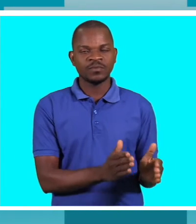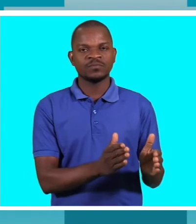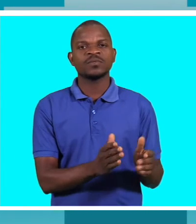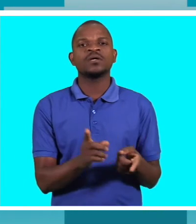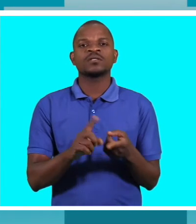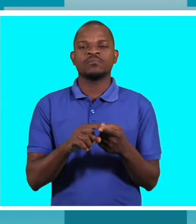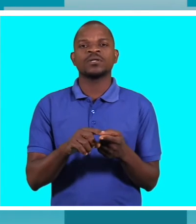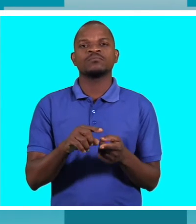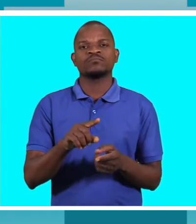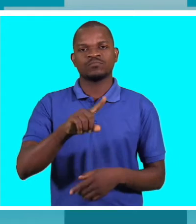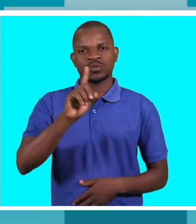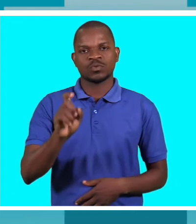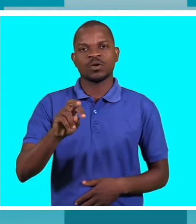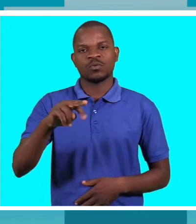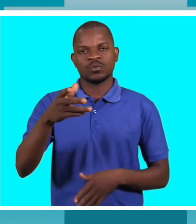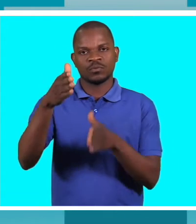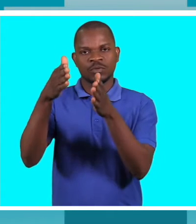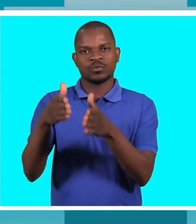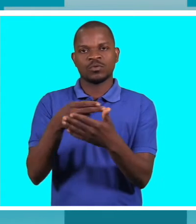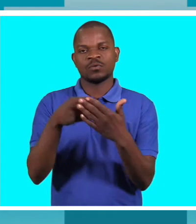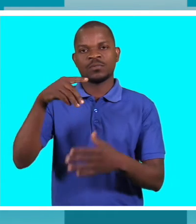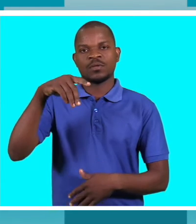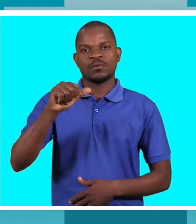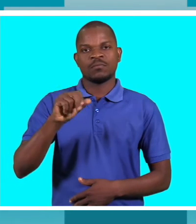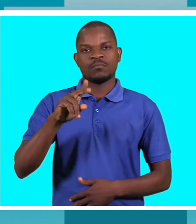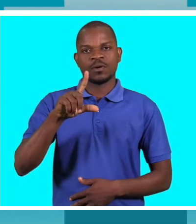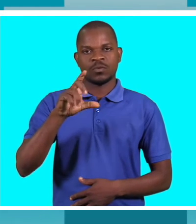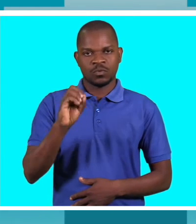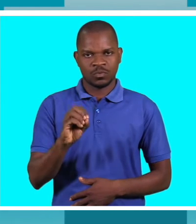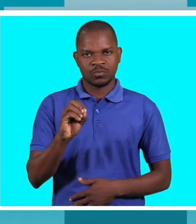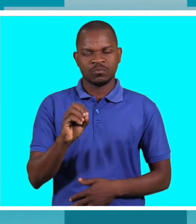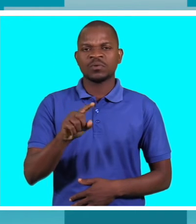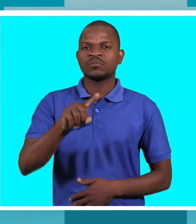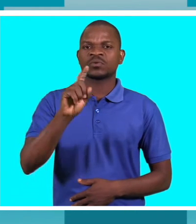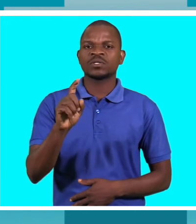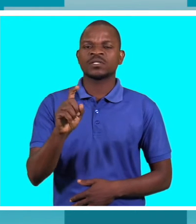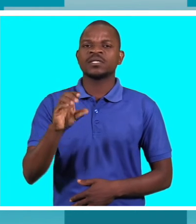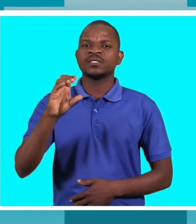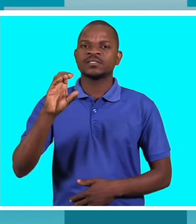a mesma questão que eu colocava ao Marcel, de que forma o Conselho Nacional